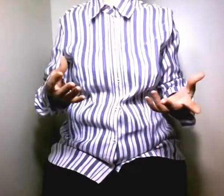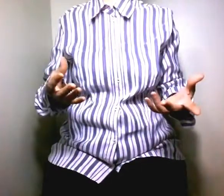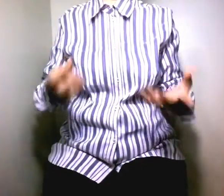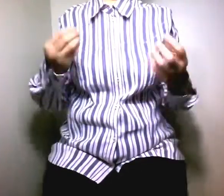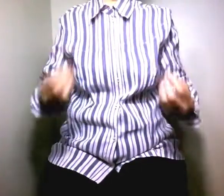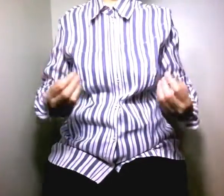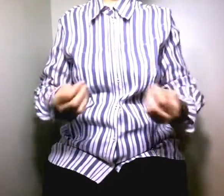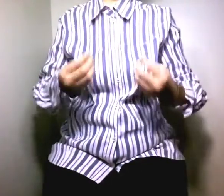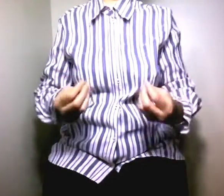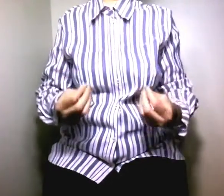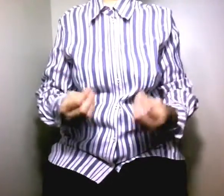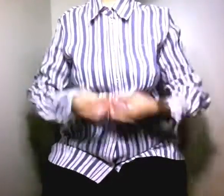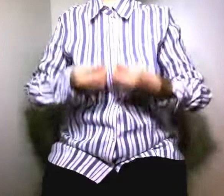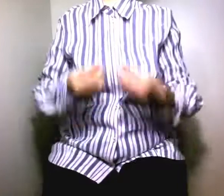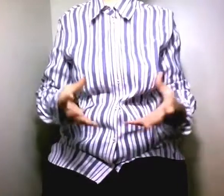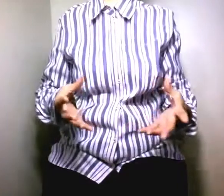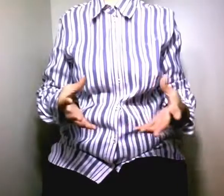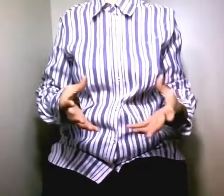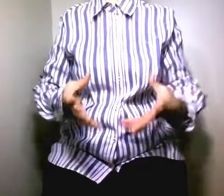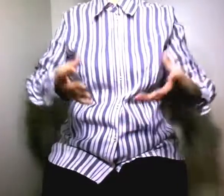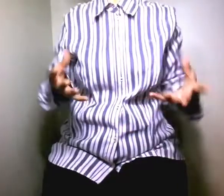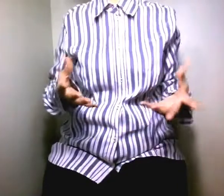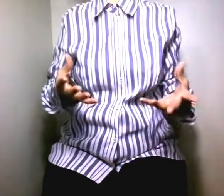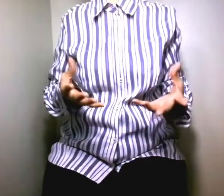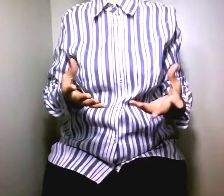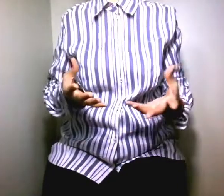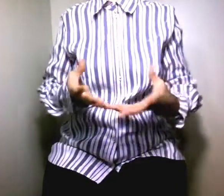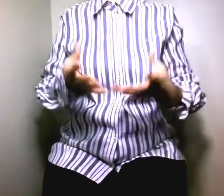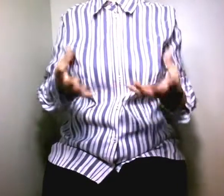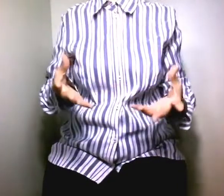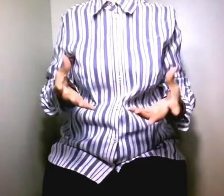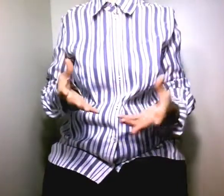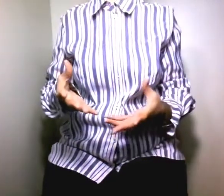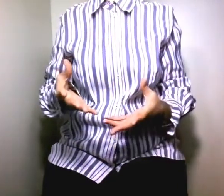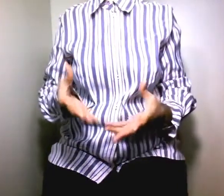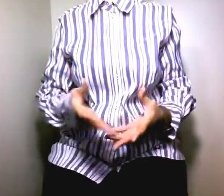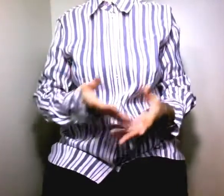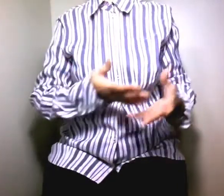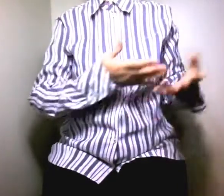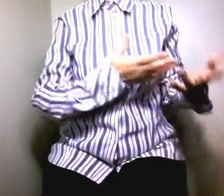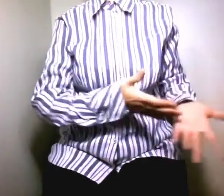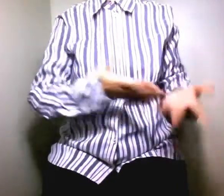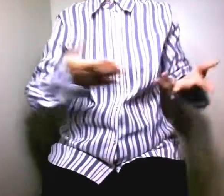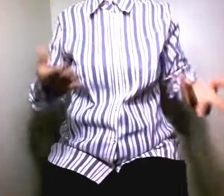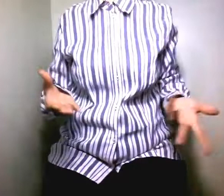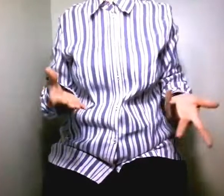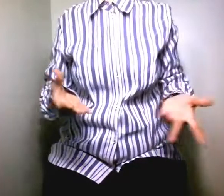مخل بالقوانين الإلهية لا يمكنك أن ترى جل وأن تتزوج رجل مثلك